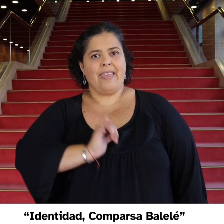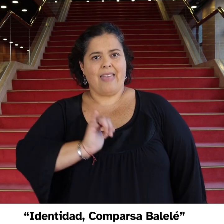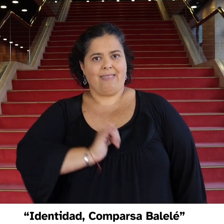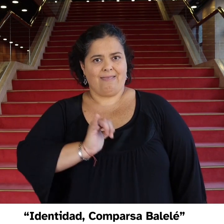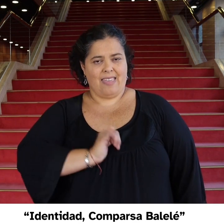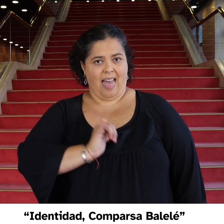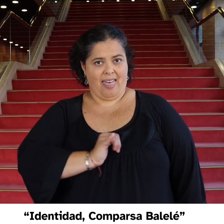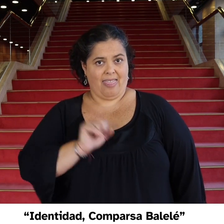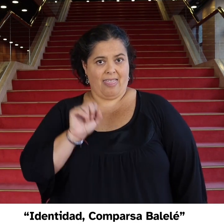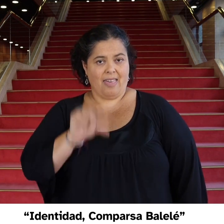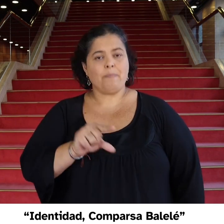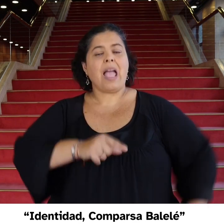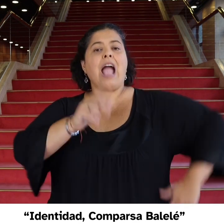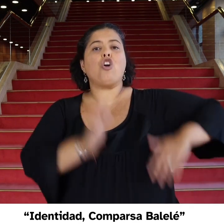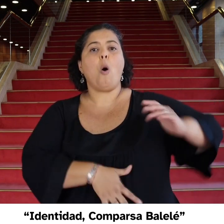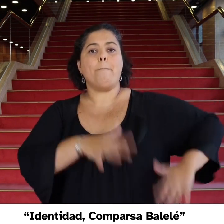Identidad, comparsa, vale-le